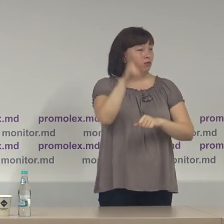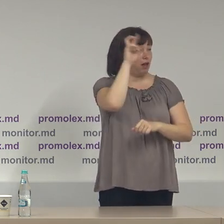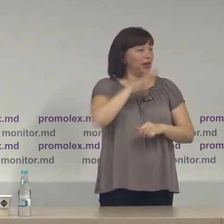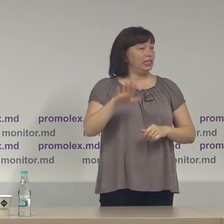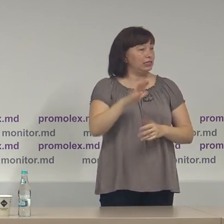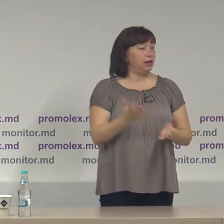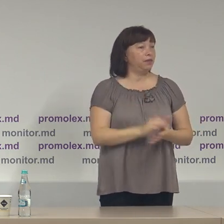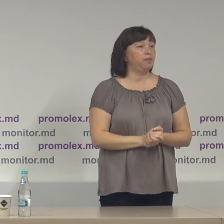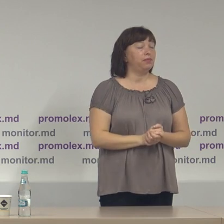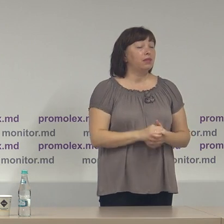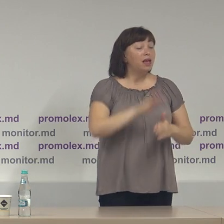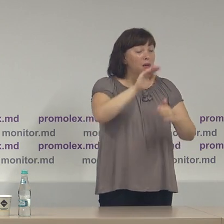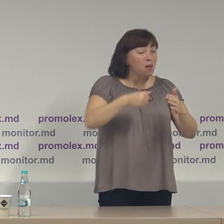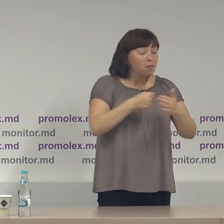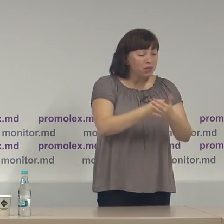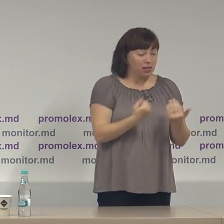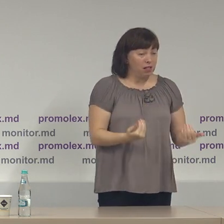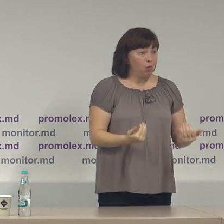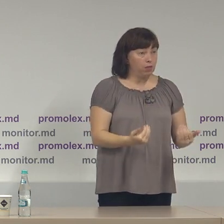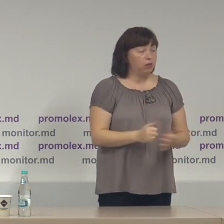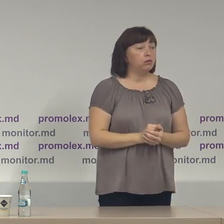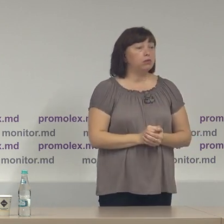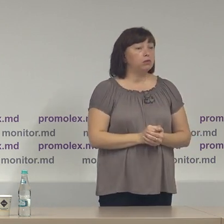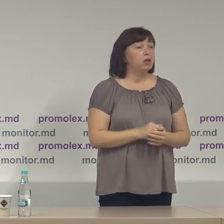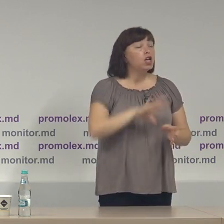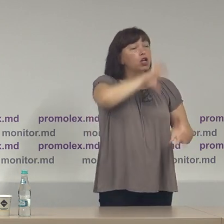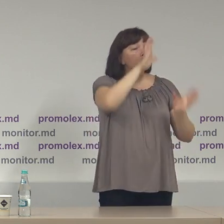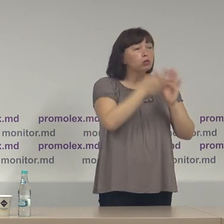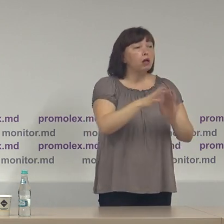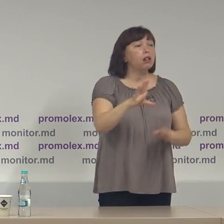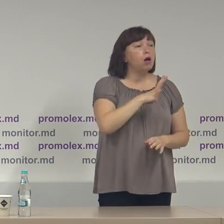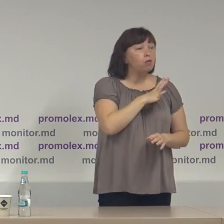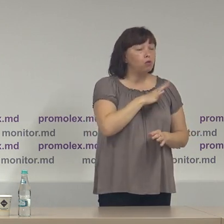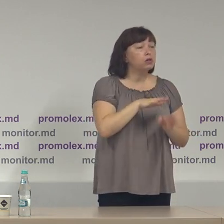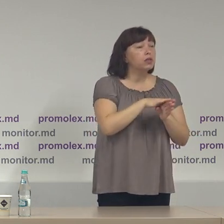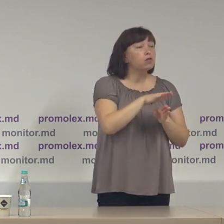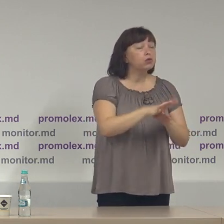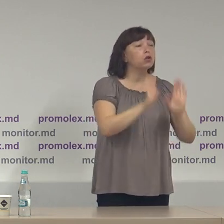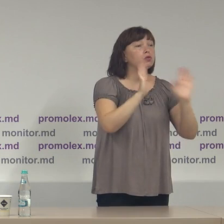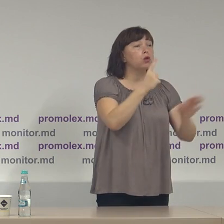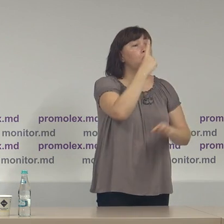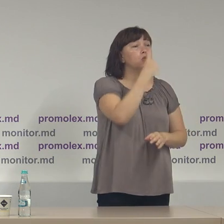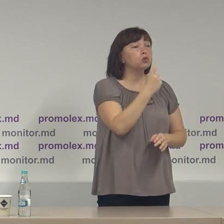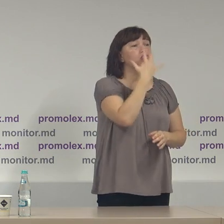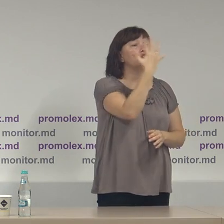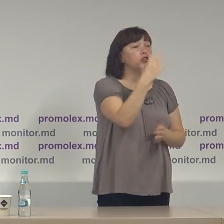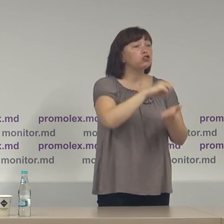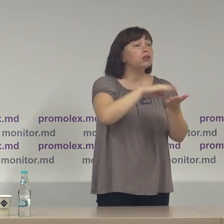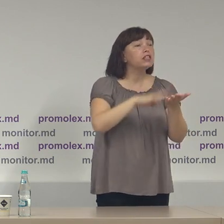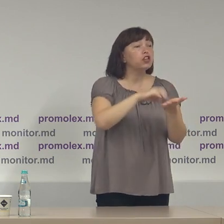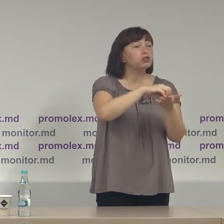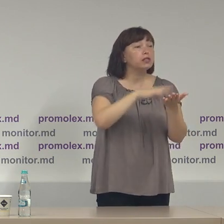țării. Deci până la momentul de față în total au fost efectuate doar 105 înregistrări